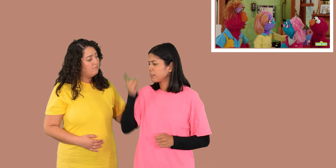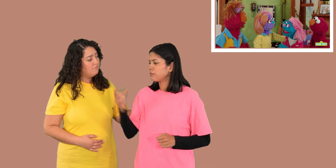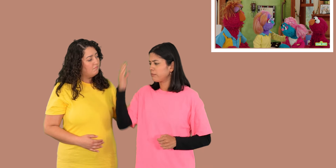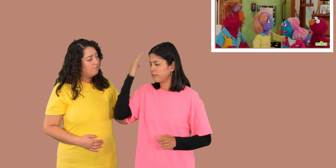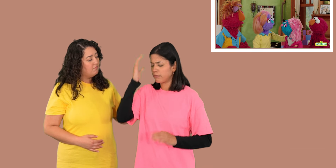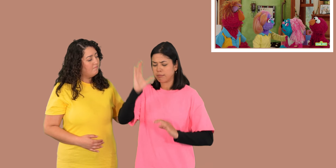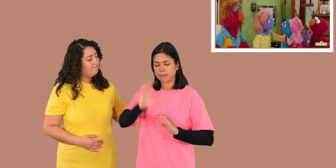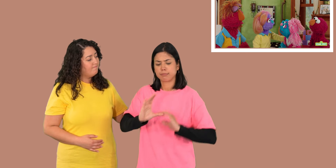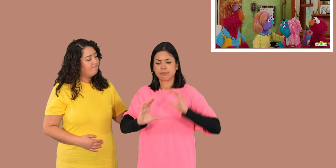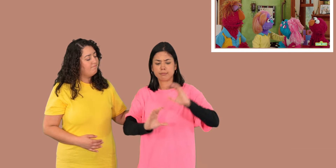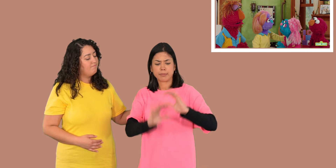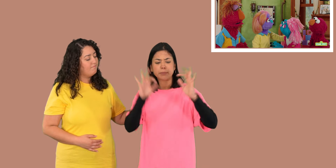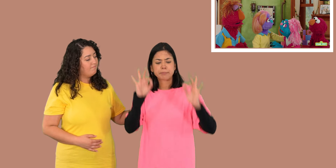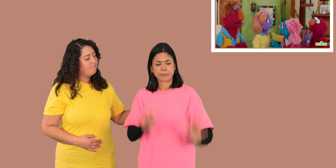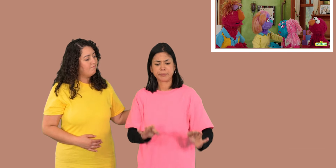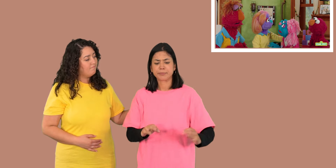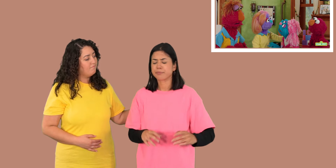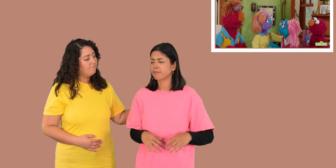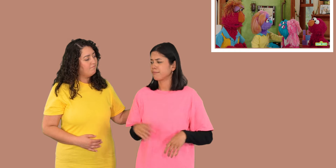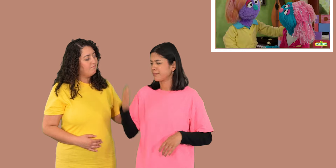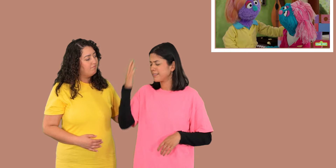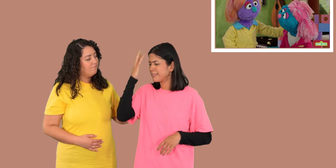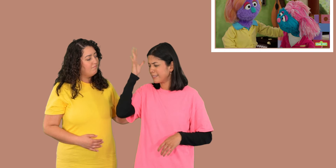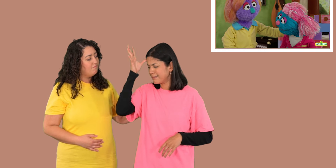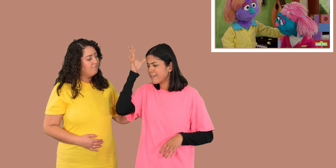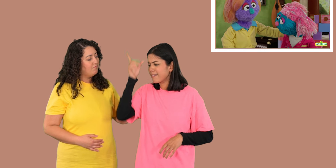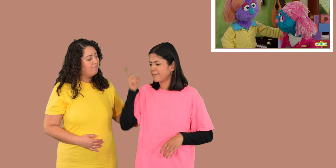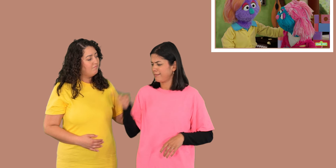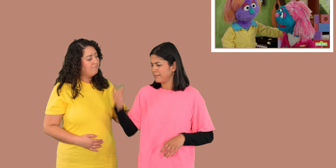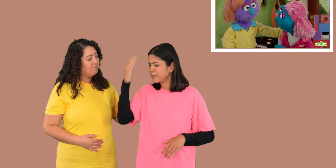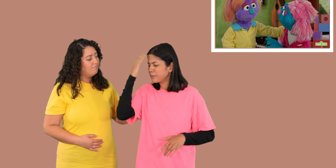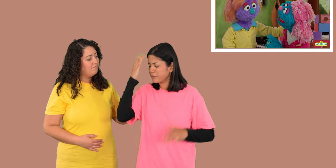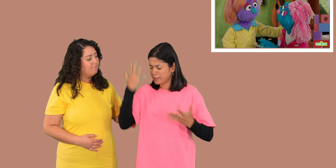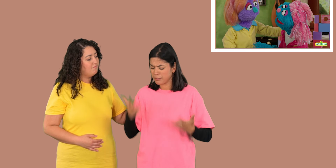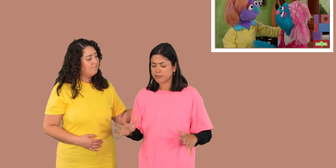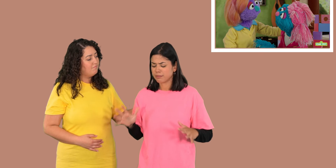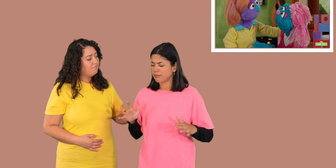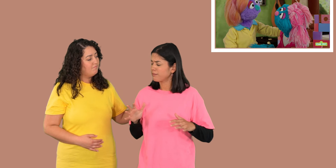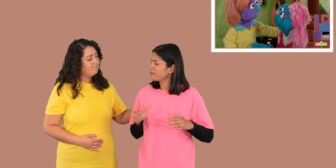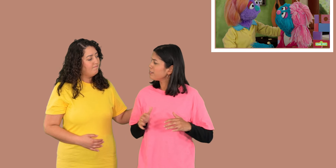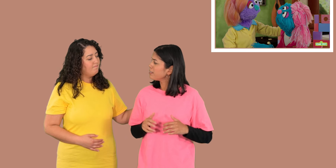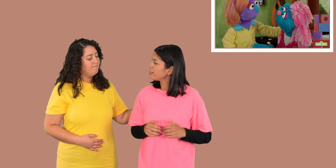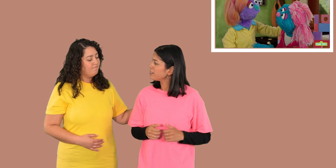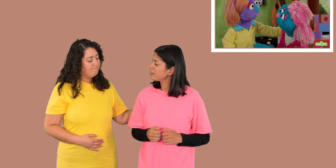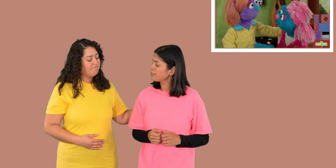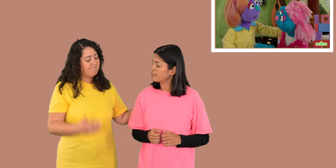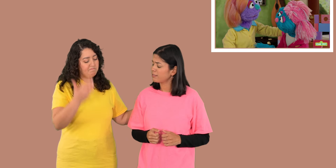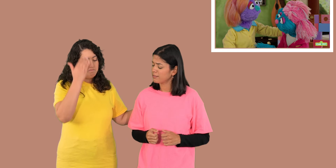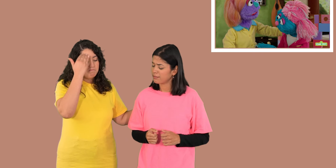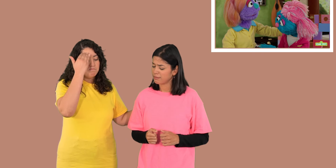sabría cómo acomodarlos para que no se cayeran. Él sabría qué hacer. Lo sé.